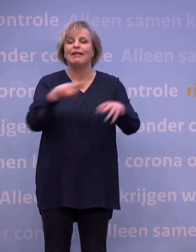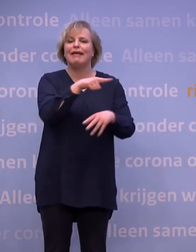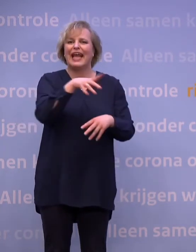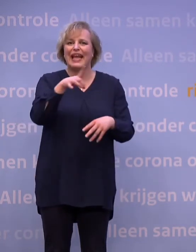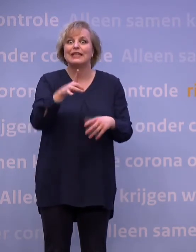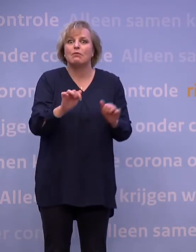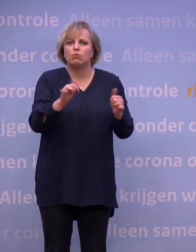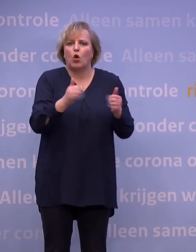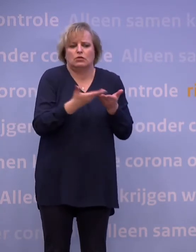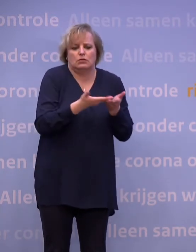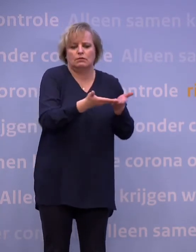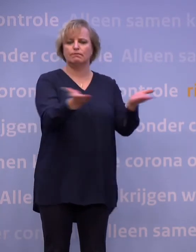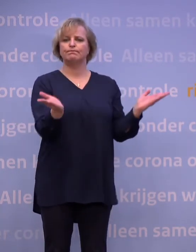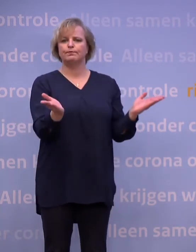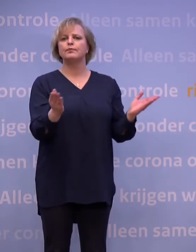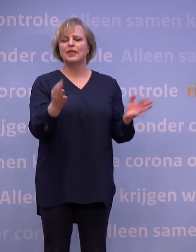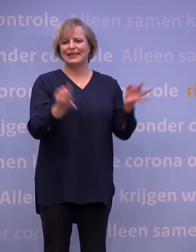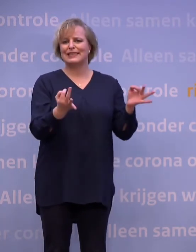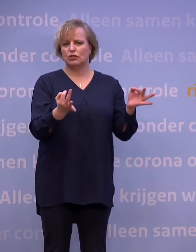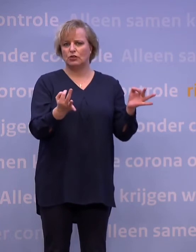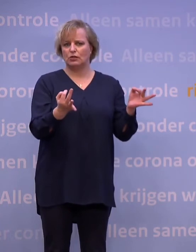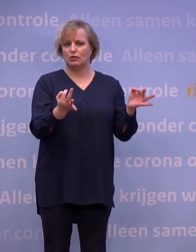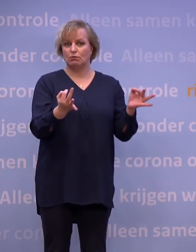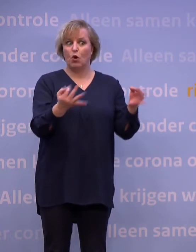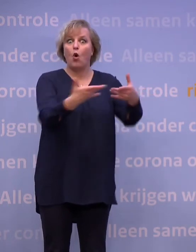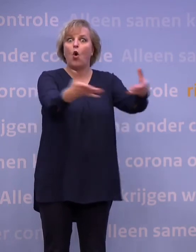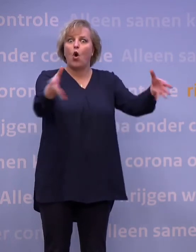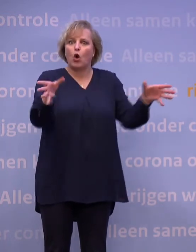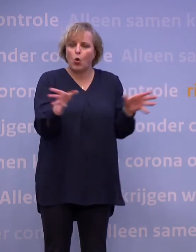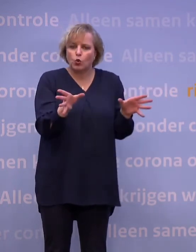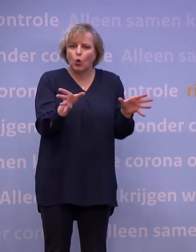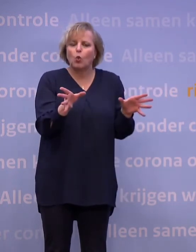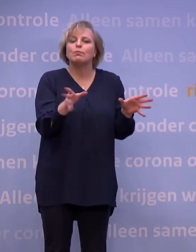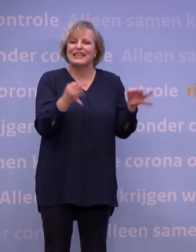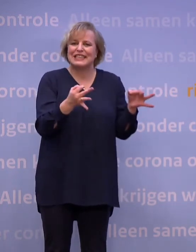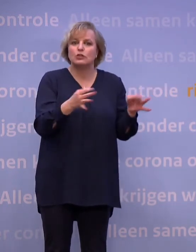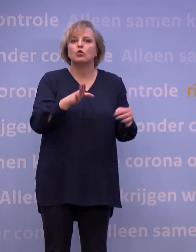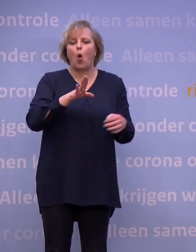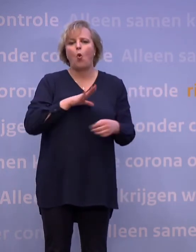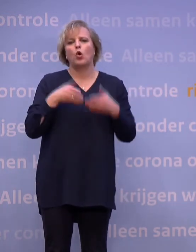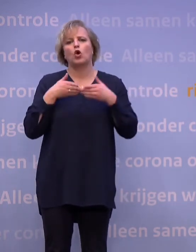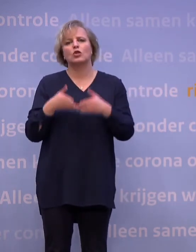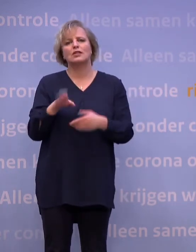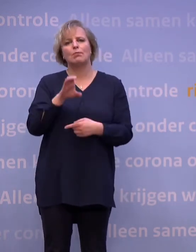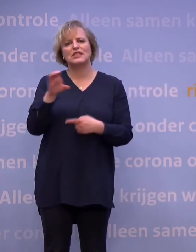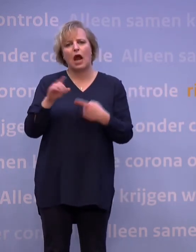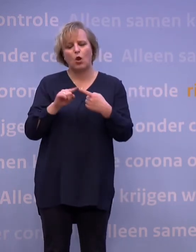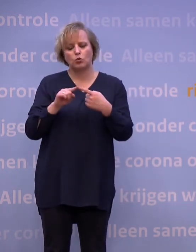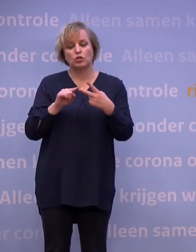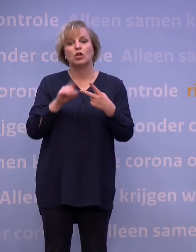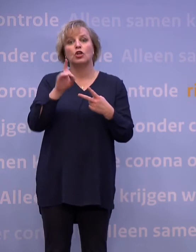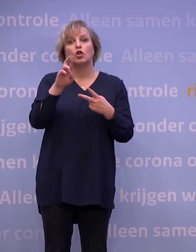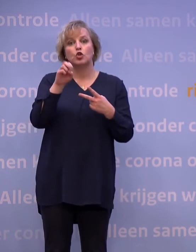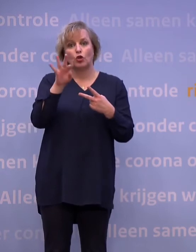hele bevolking. En dat risico gericht testen van grote groepen gaan we nu ook doen in Rotterdam-Charloos, in de gemeente